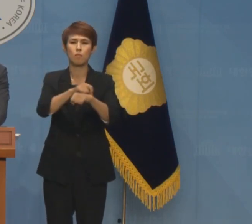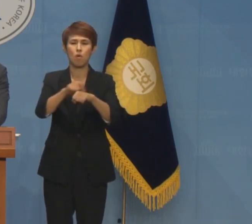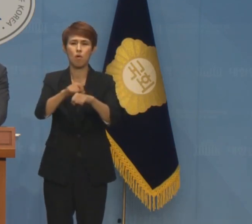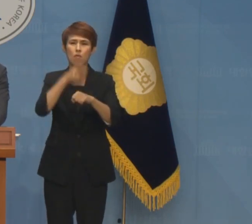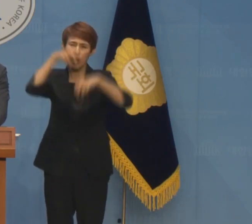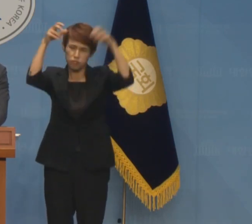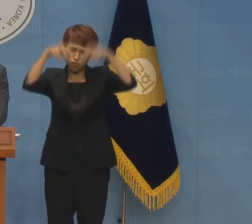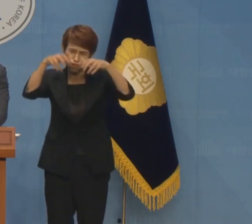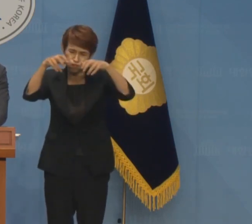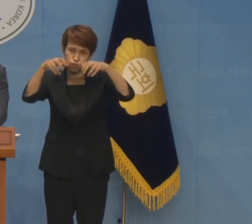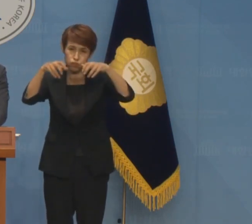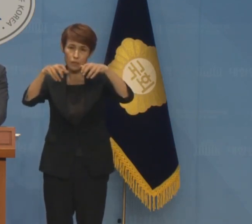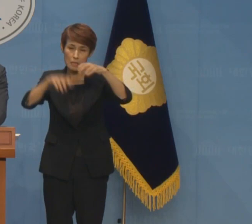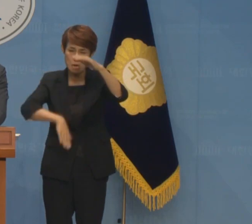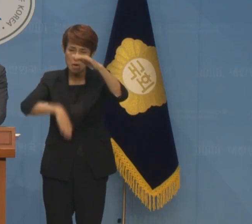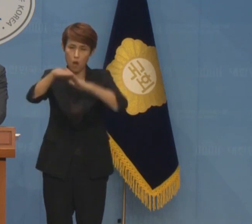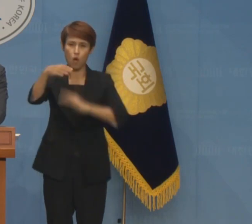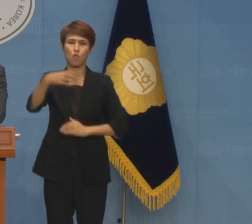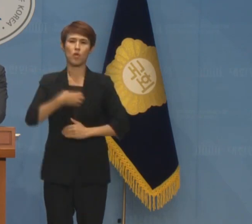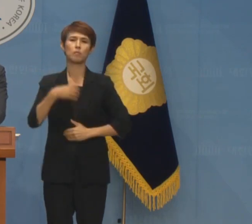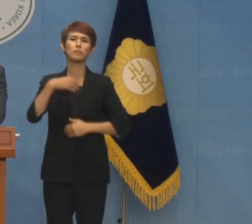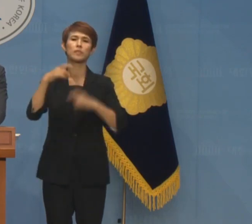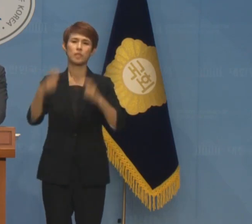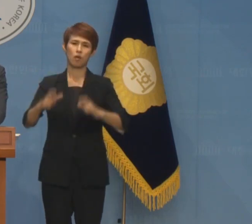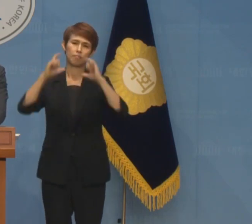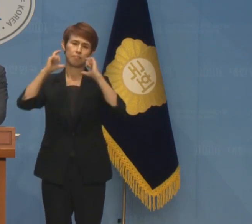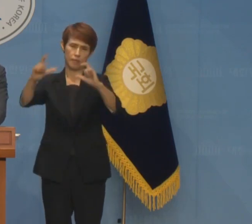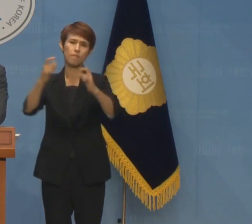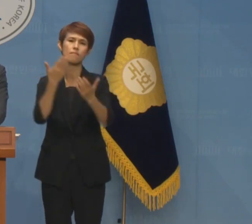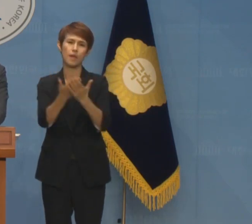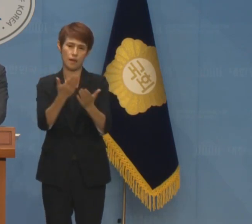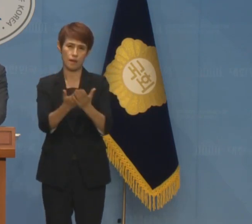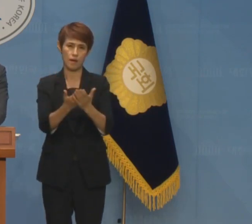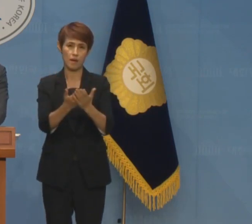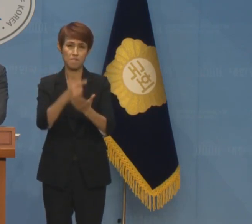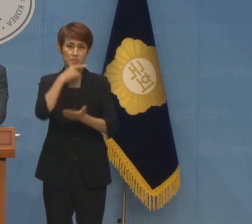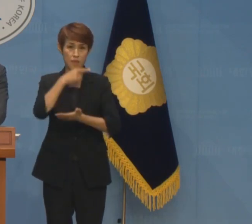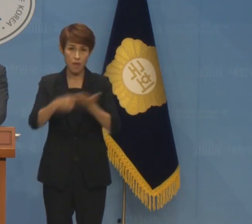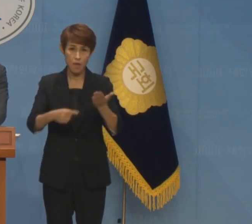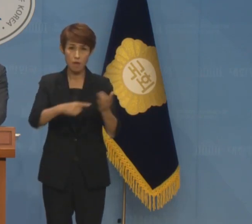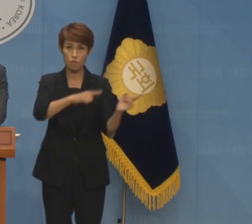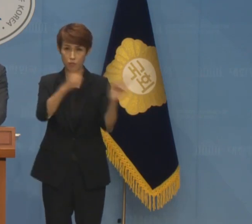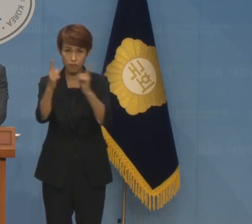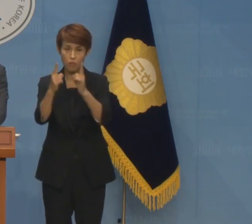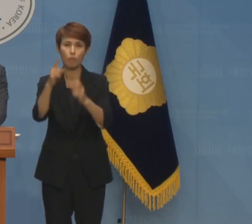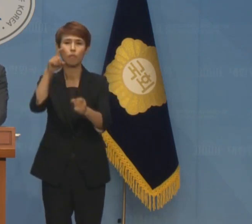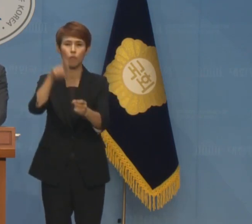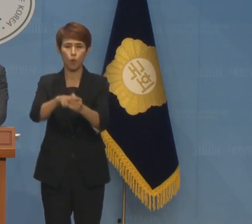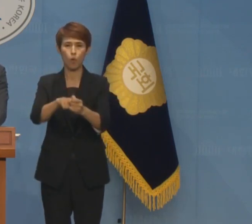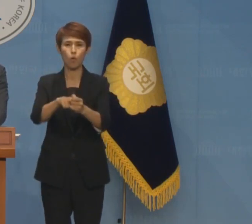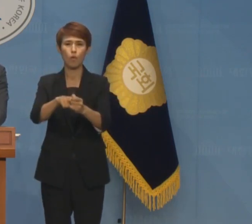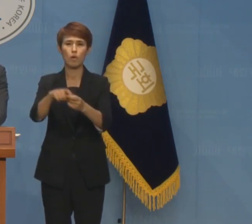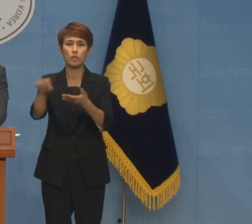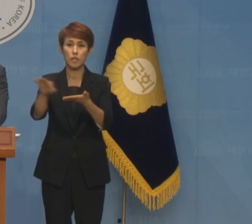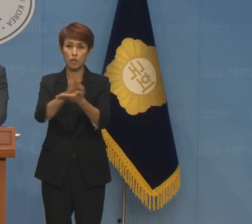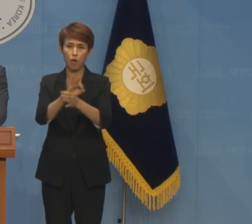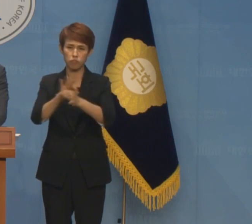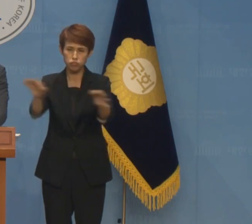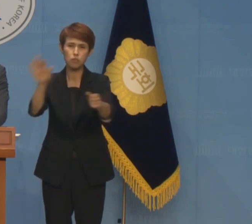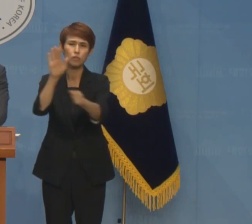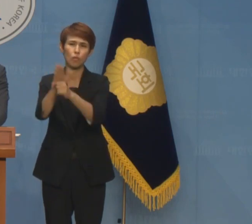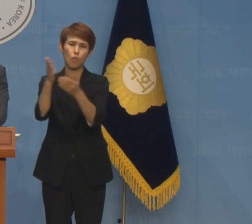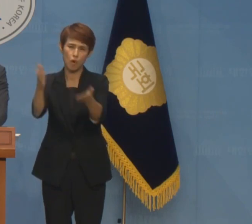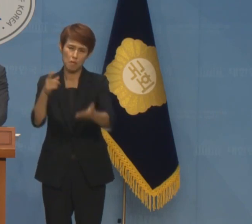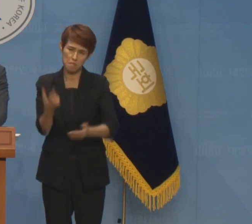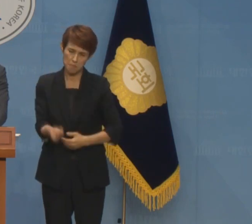선포 지정해서 피해 복구를 위한 재정적, 행정적 지원이 신속하게 이루어질 것을